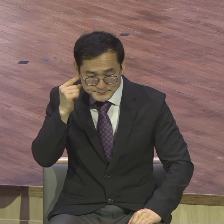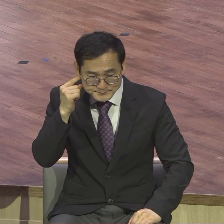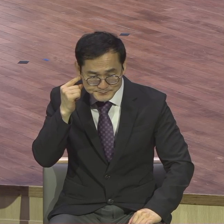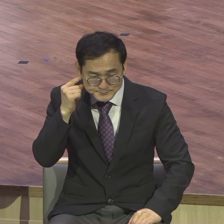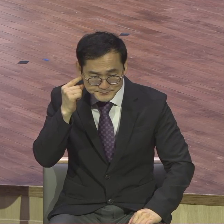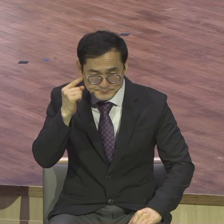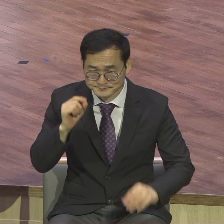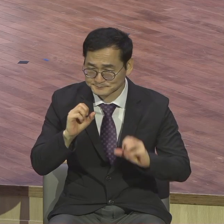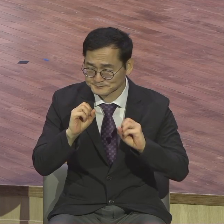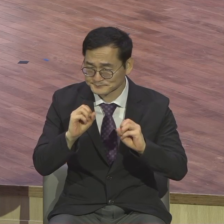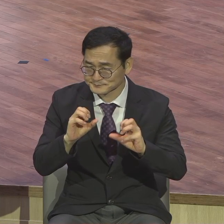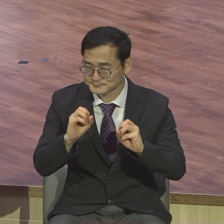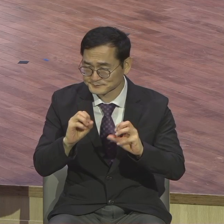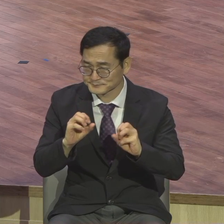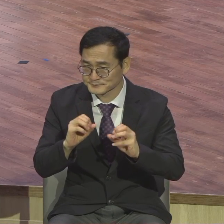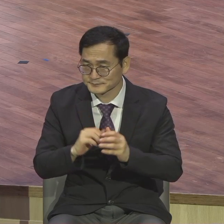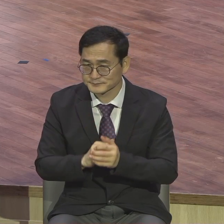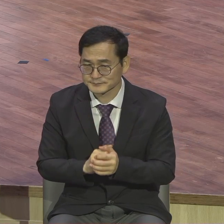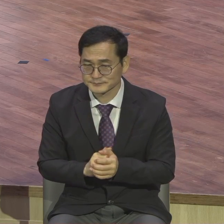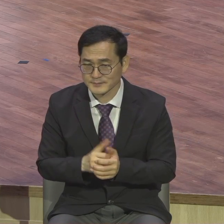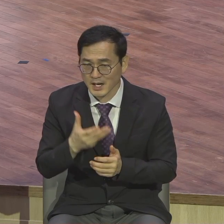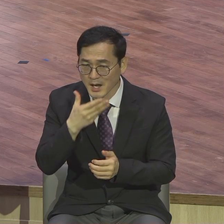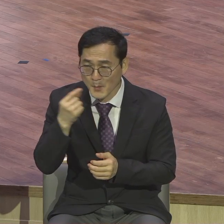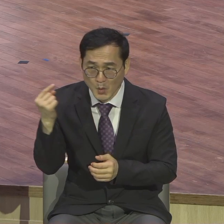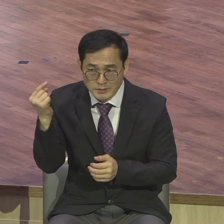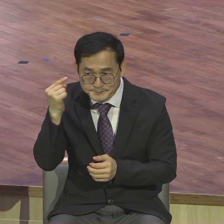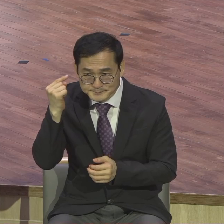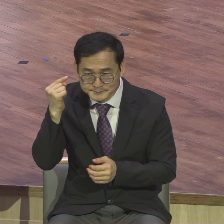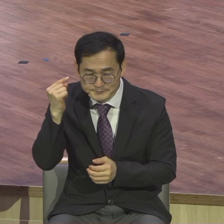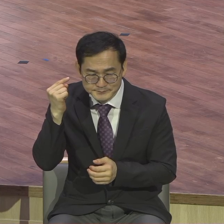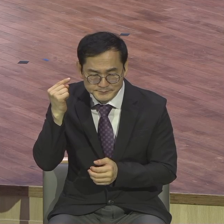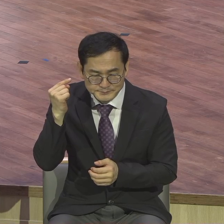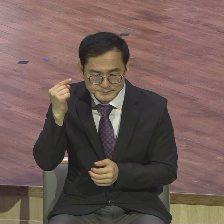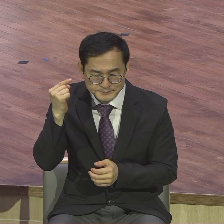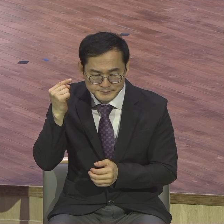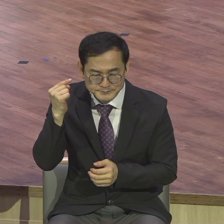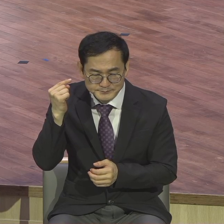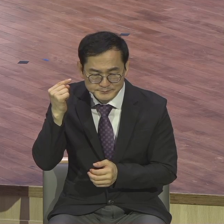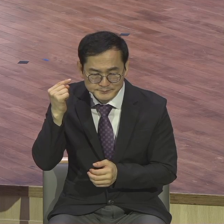즉시로 즉시로 현장을 가서 예수가 그리스도다